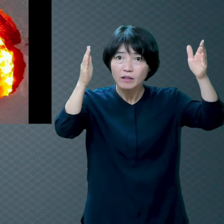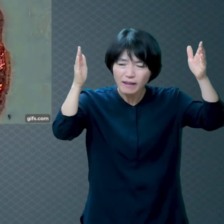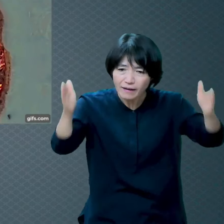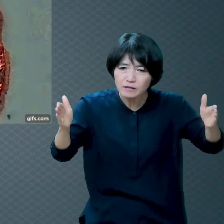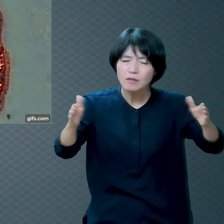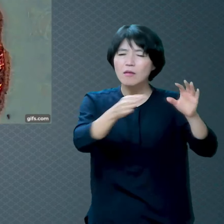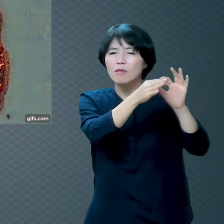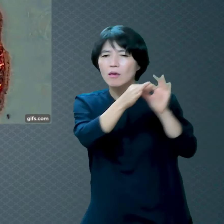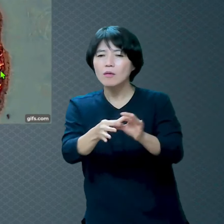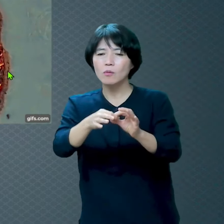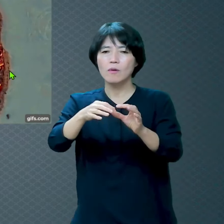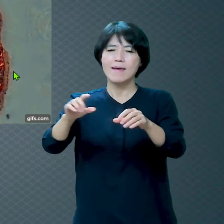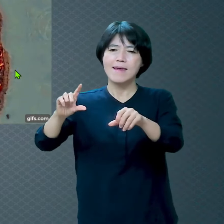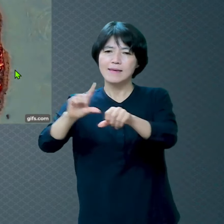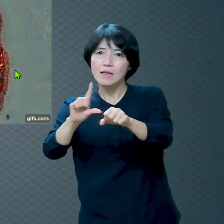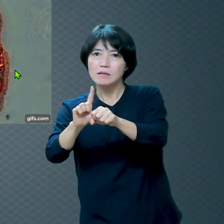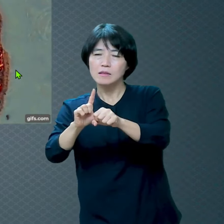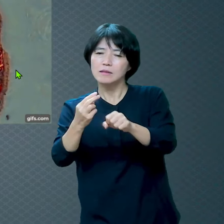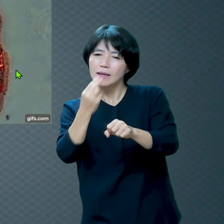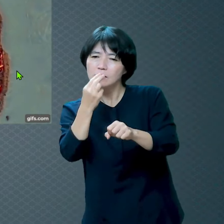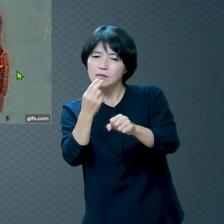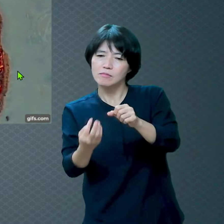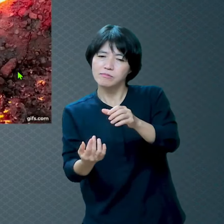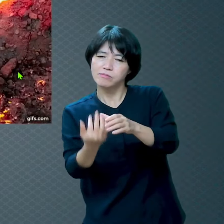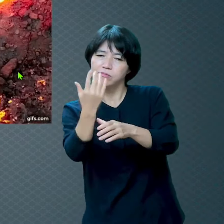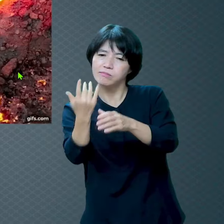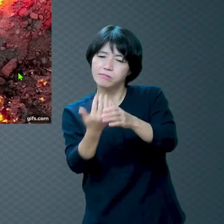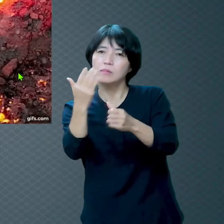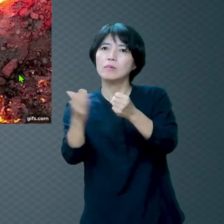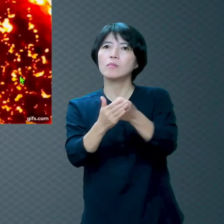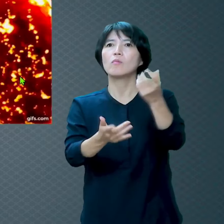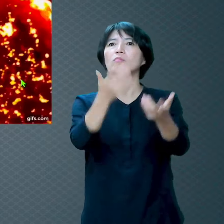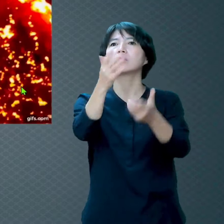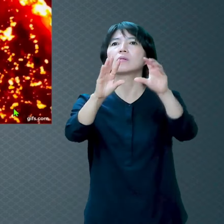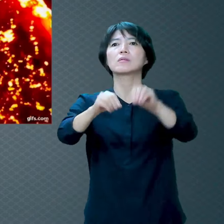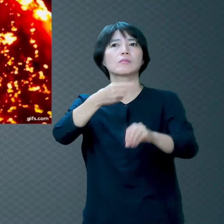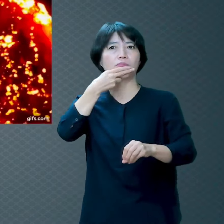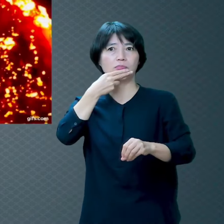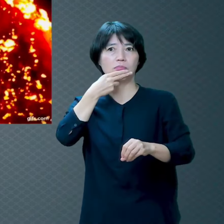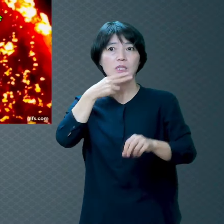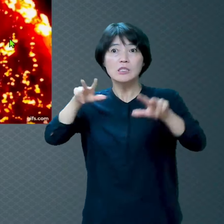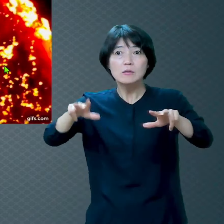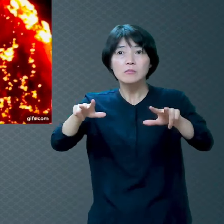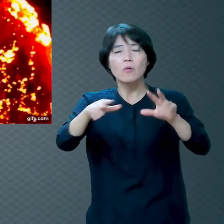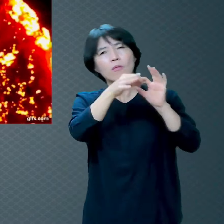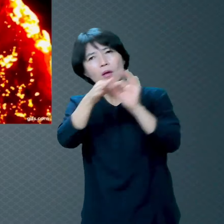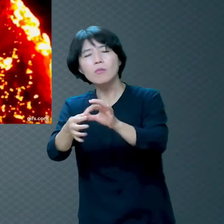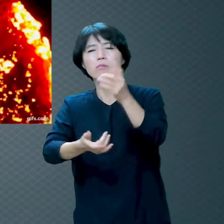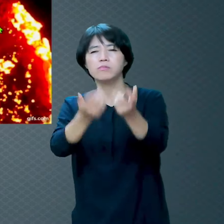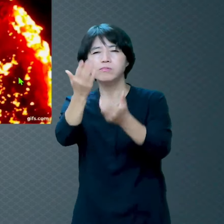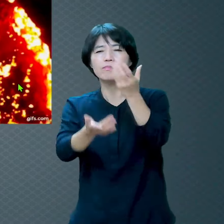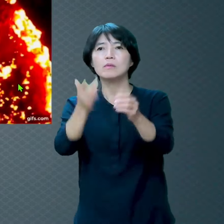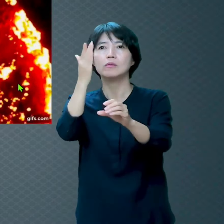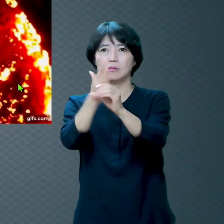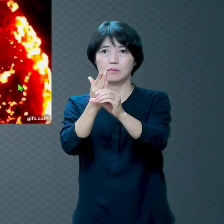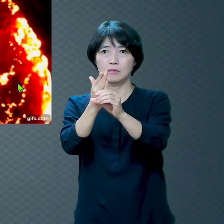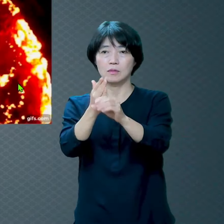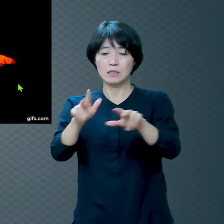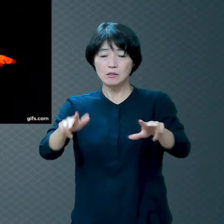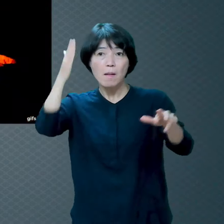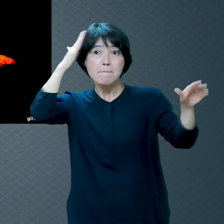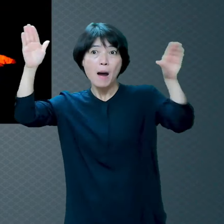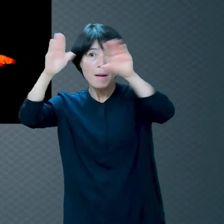여기입니다 이게 지금 계속 불 타고 있는 거예요 이거 밤에 찍은 건데